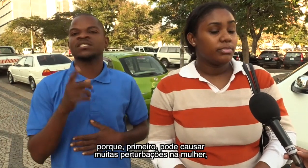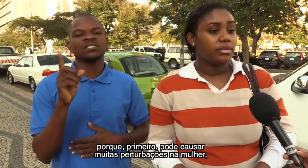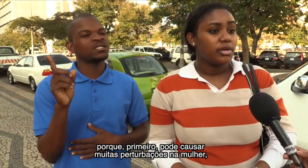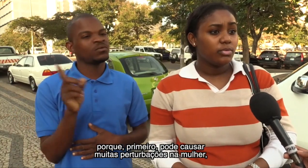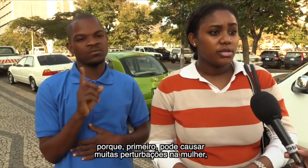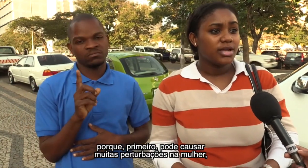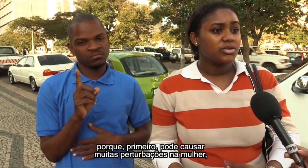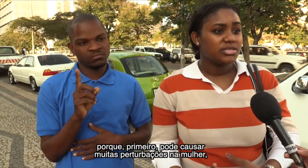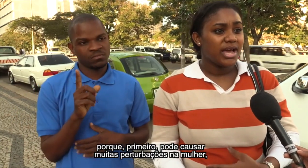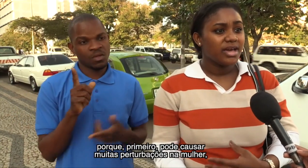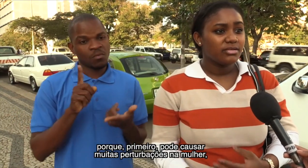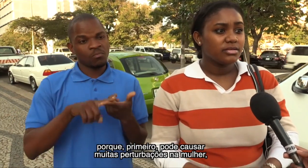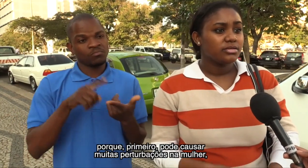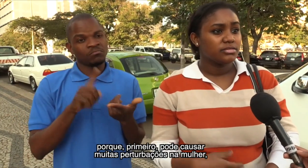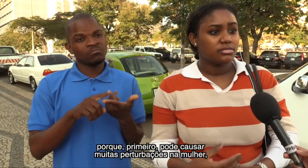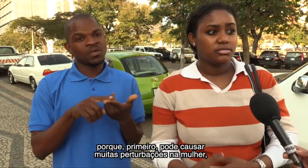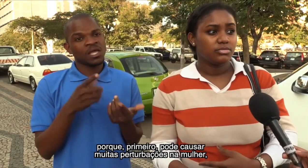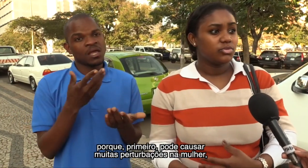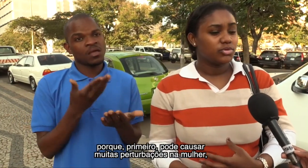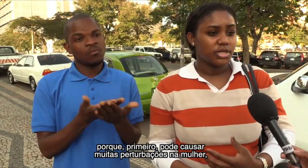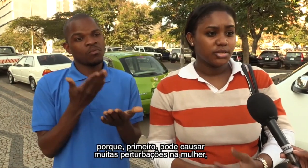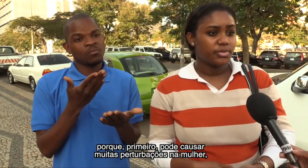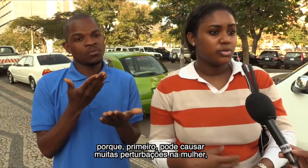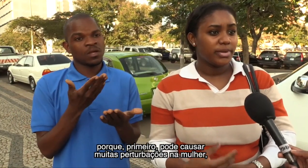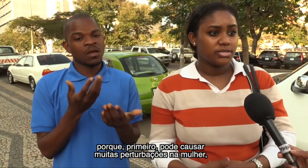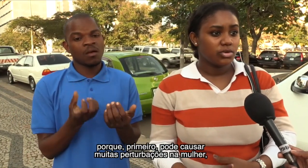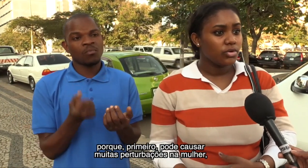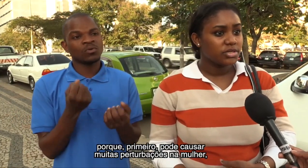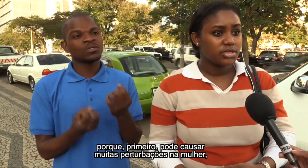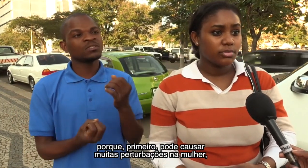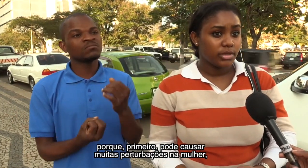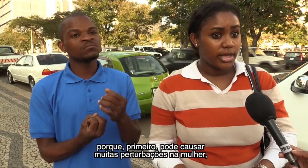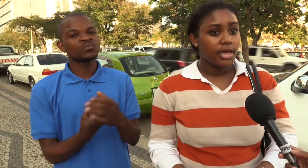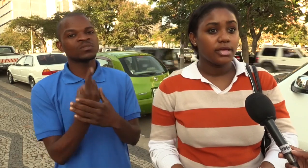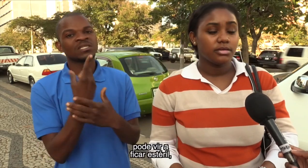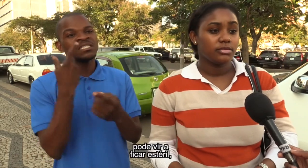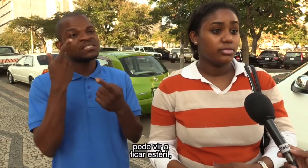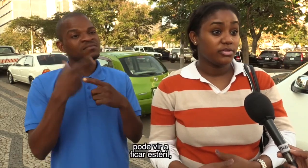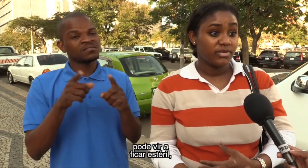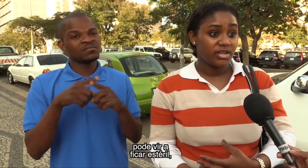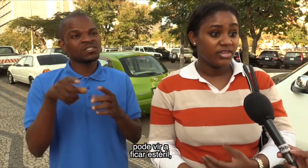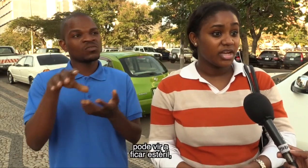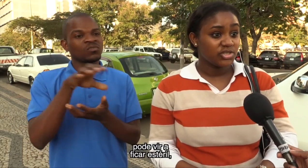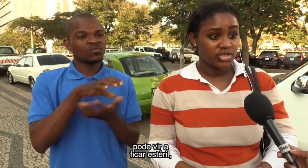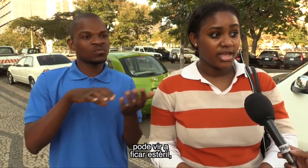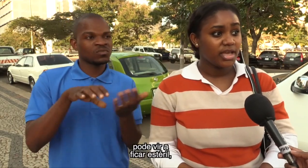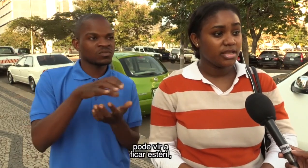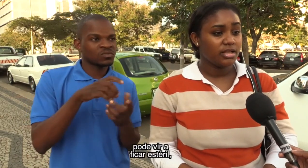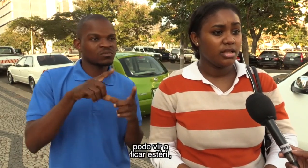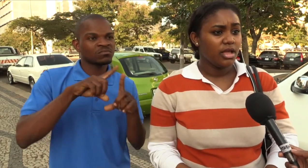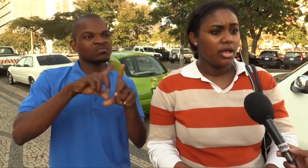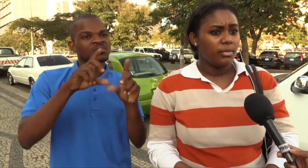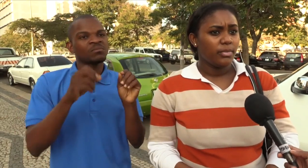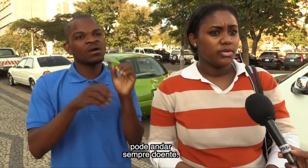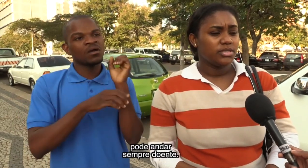primeiro pode causar muitas perturbações na mulher, pode vir a ficar estéreo, pode